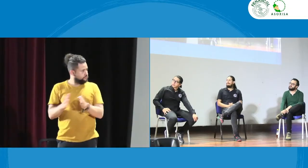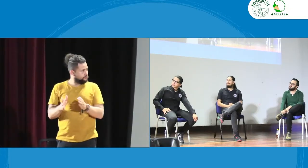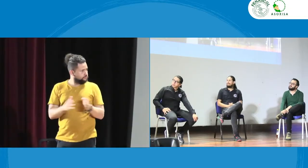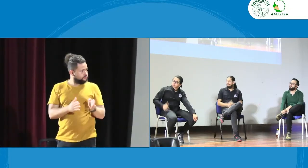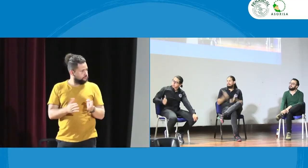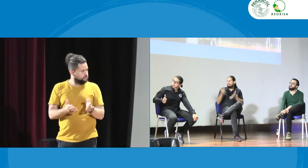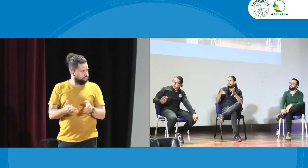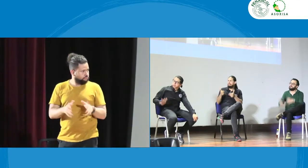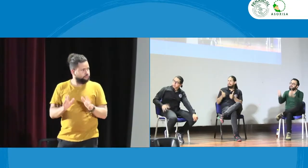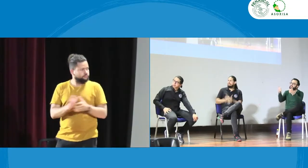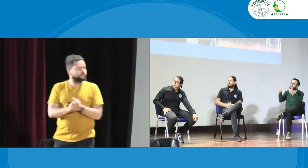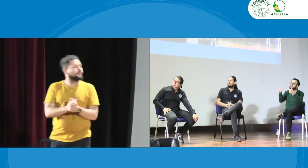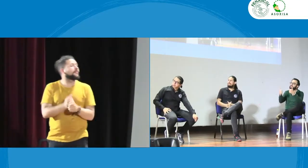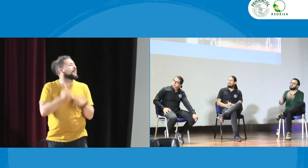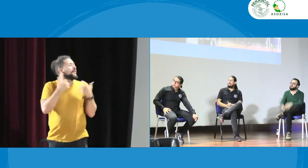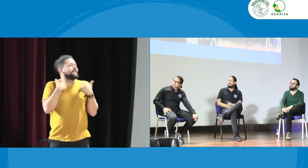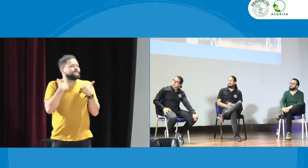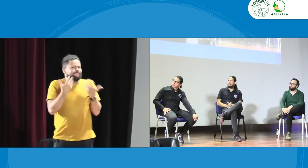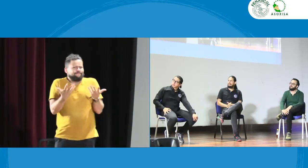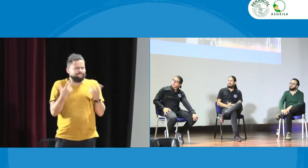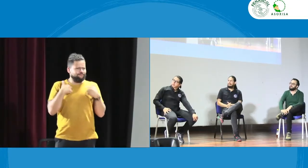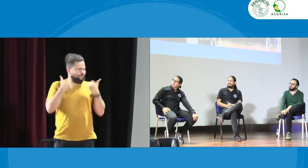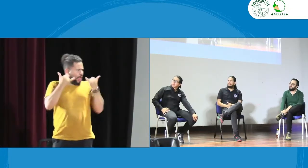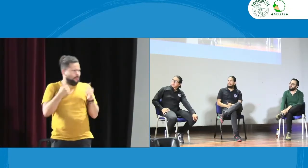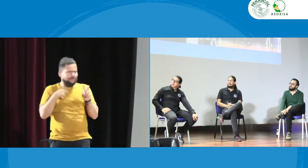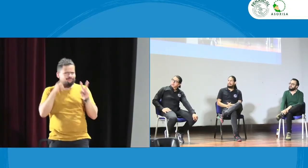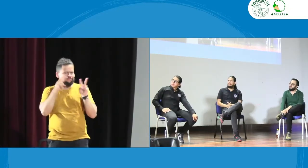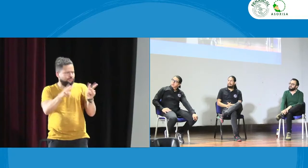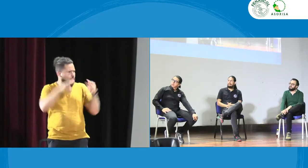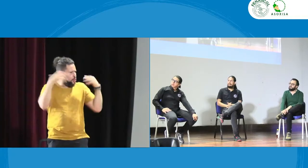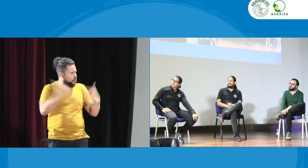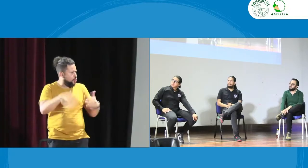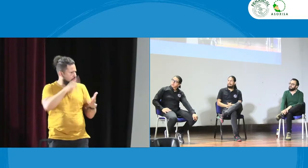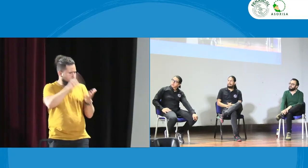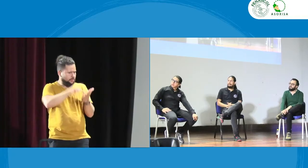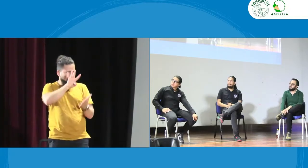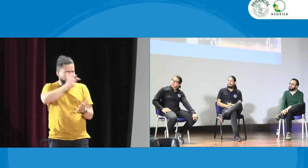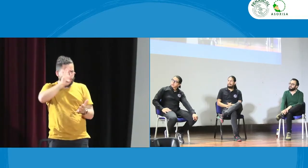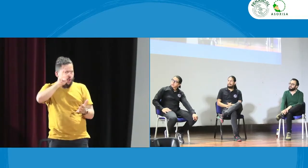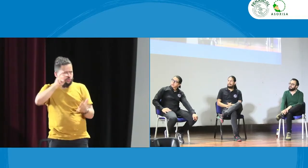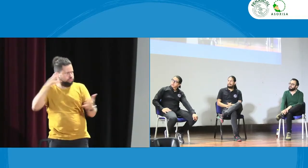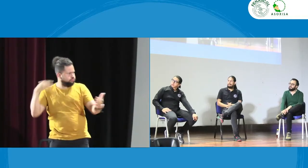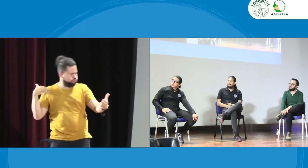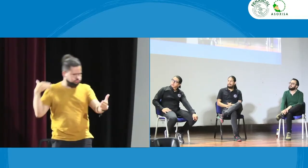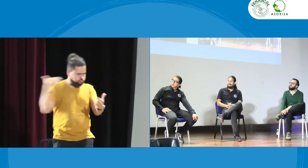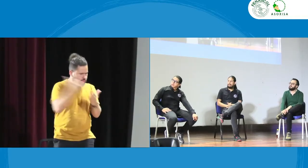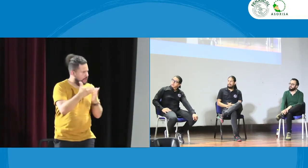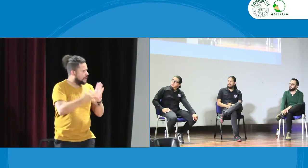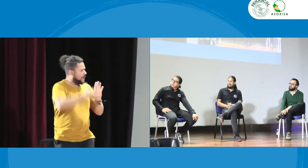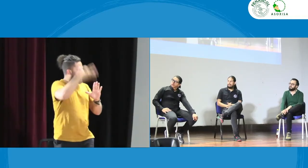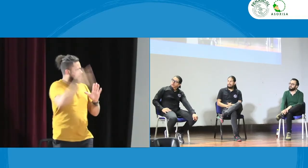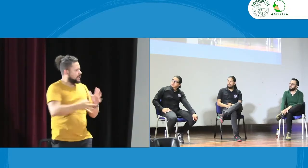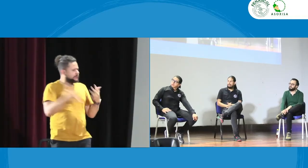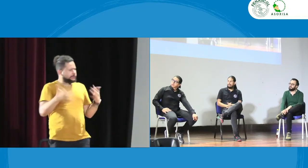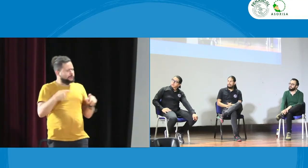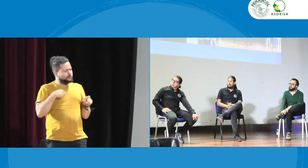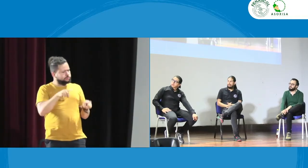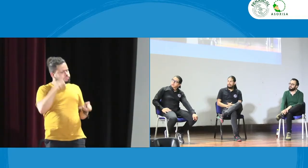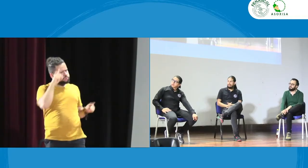bien me ven bien los dos me ven bien por acá o por allá bueno yo sé que